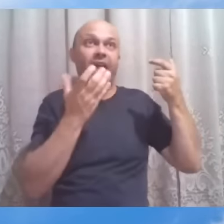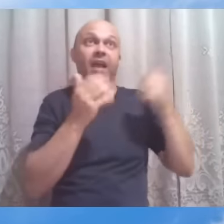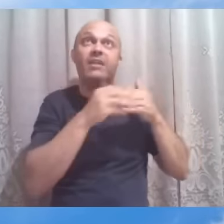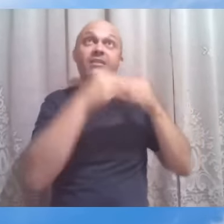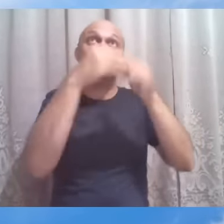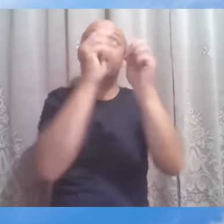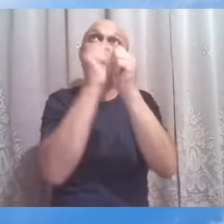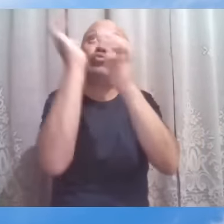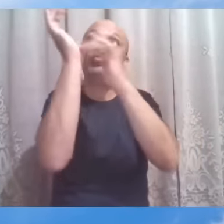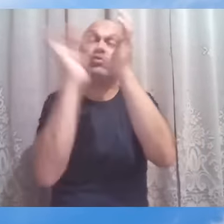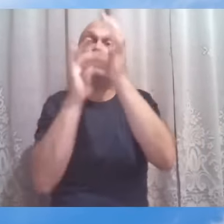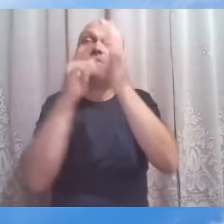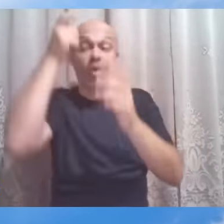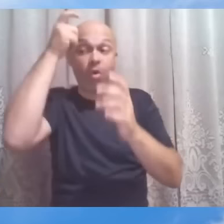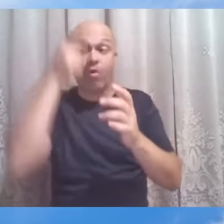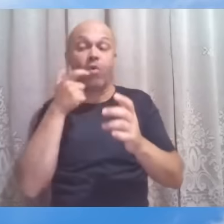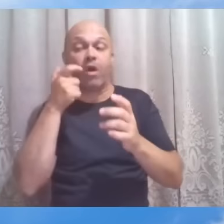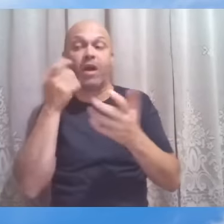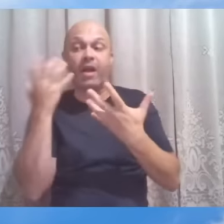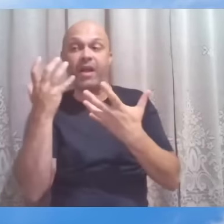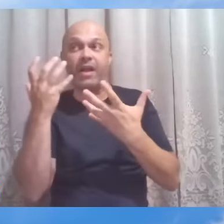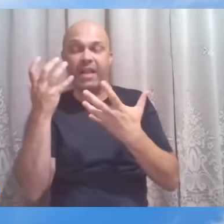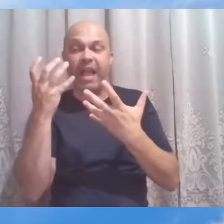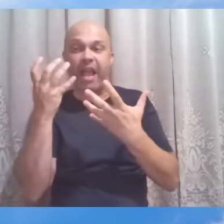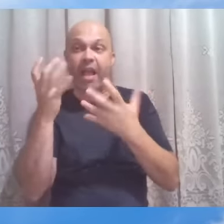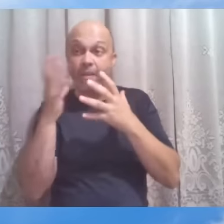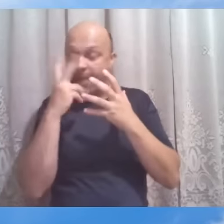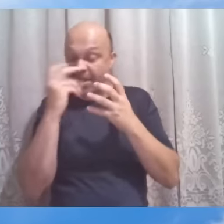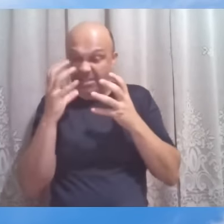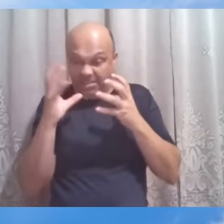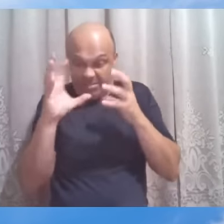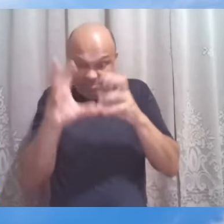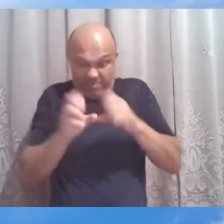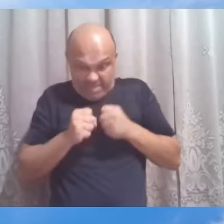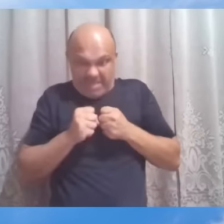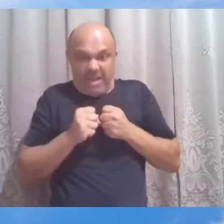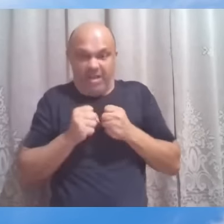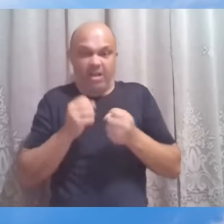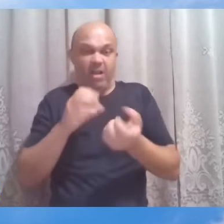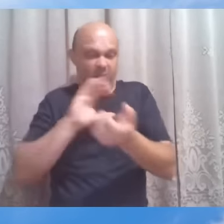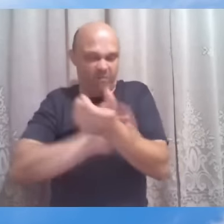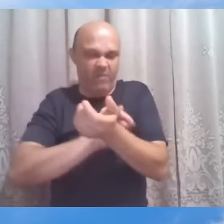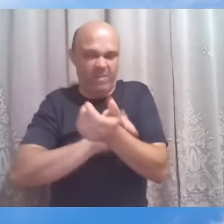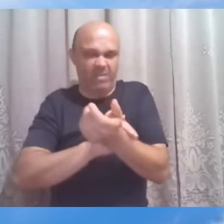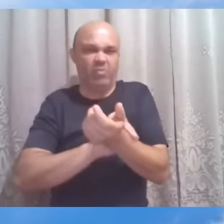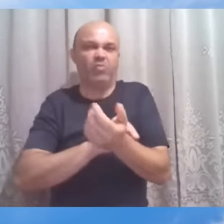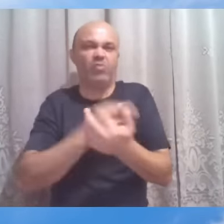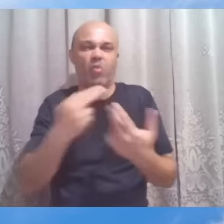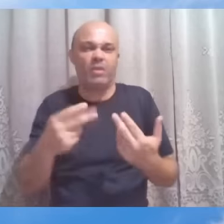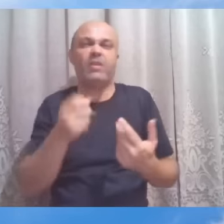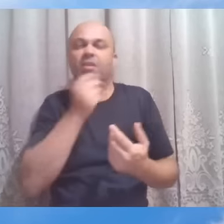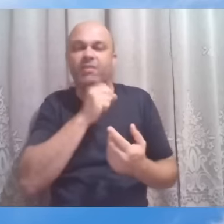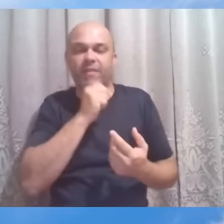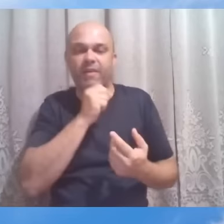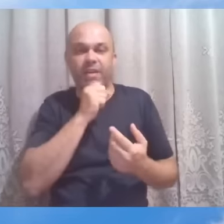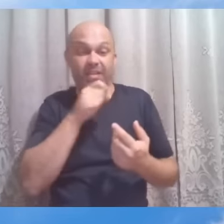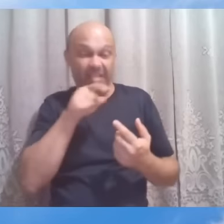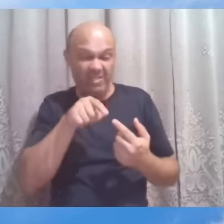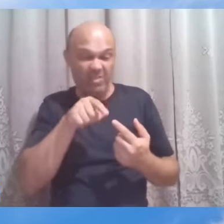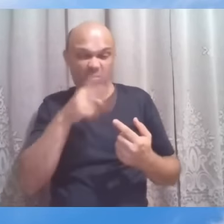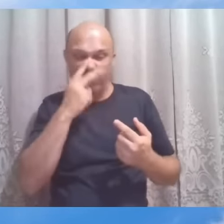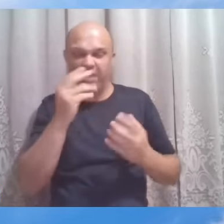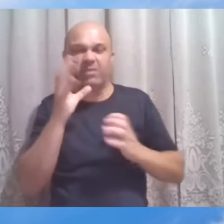ele. Parte de nós ainda oscila e se apega ao que éramos, aos velhos hábitos. Essa é a ideia do conflito, de que Jesus se faz